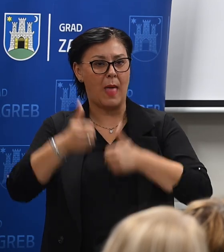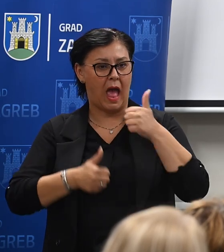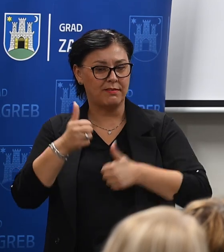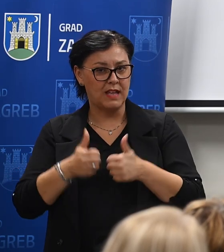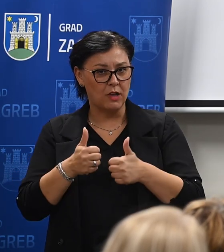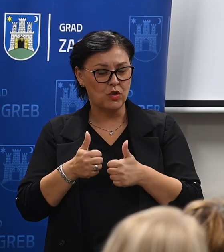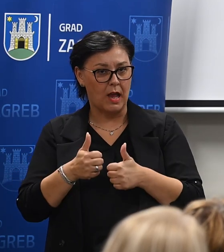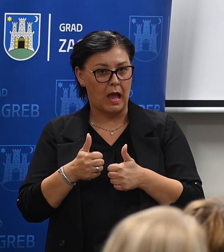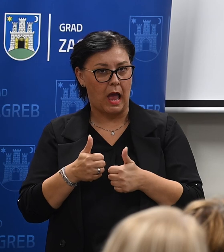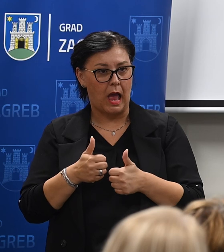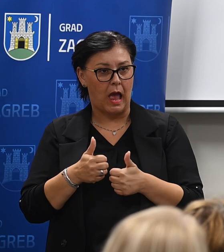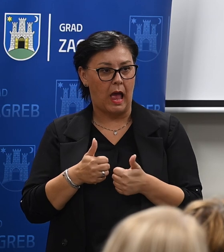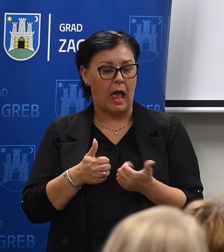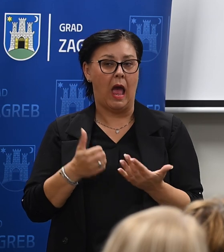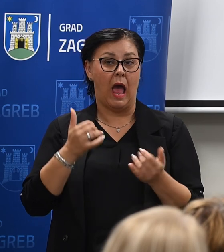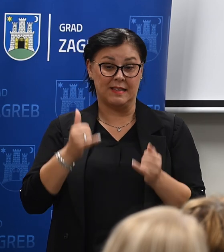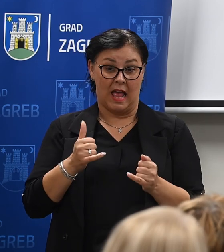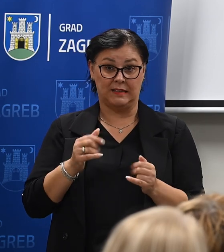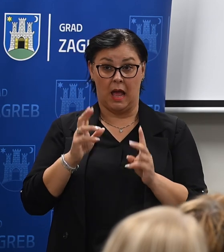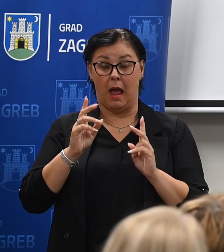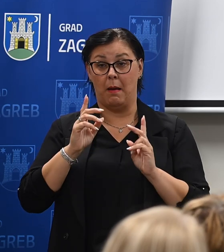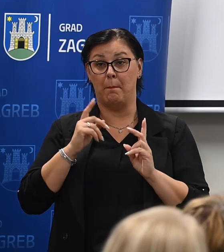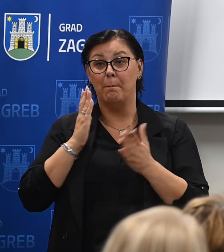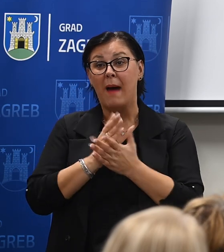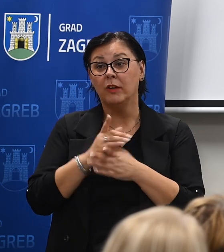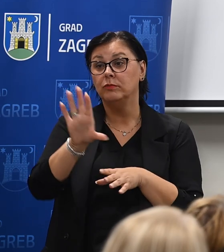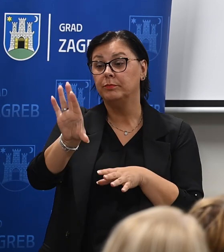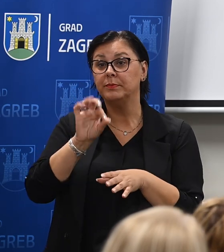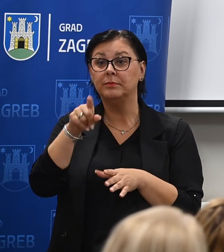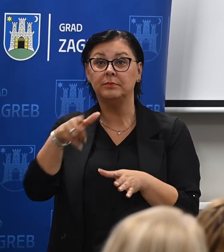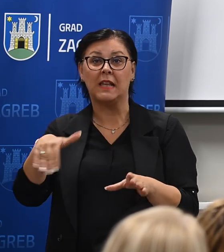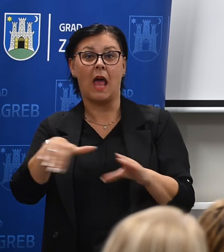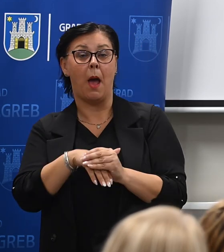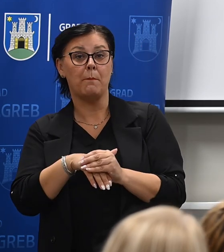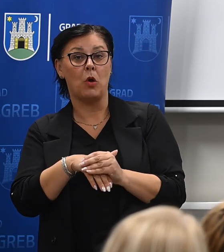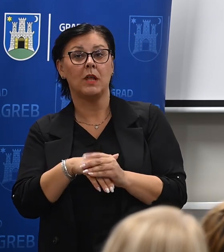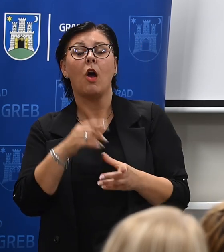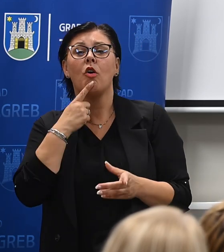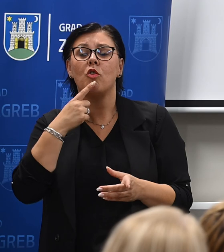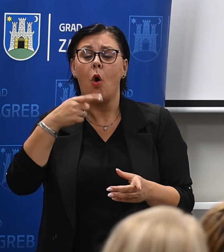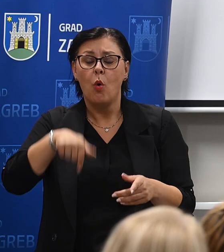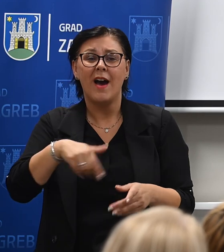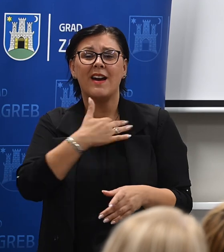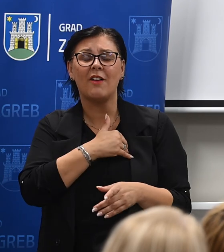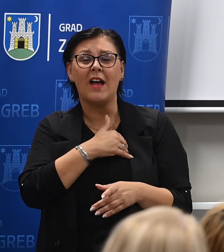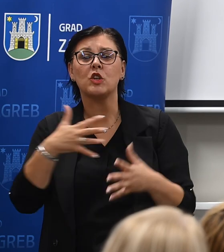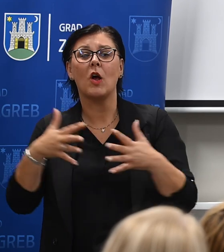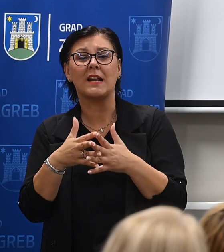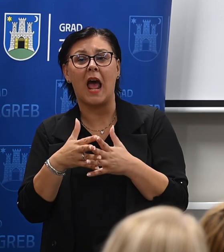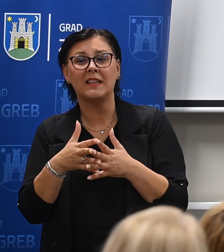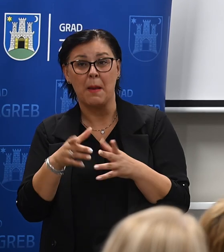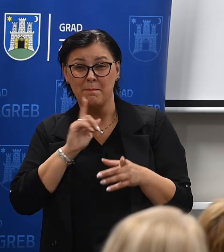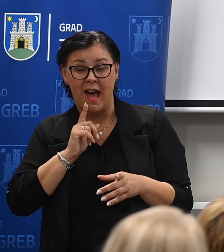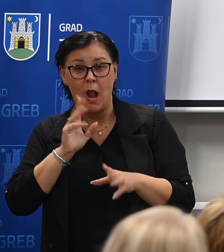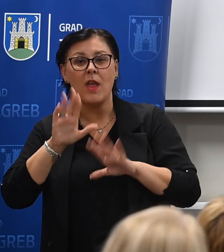upravi, i onda sad izdvojiti par primjera ljudi koji su zaposlili, pogledajte širu sliku. Evo, recite mi koji grad u Hrvatskoj ima toliko malo